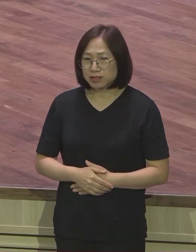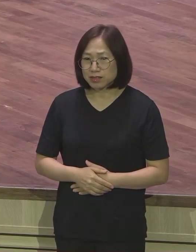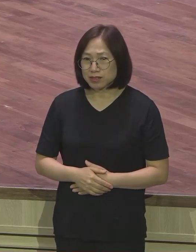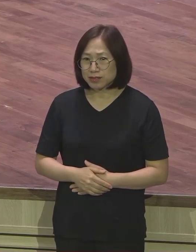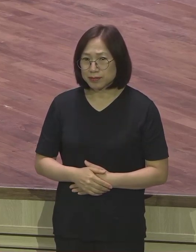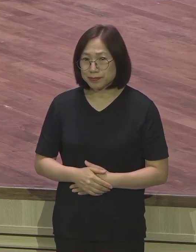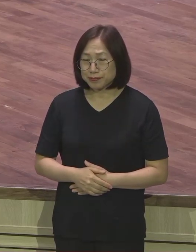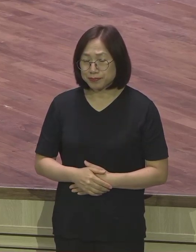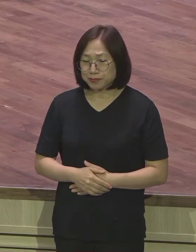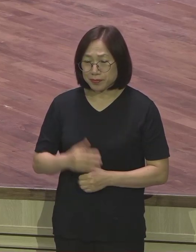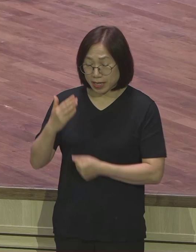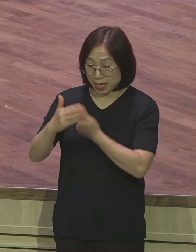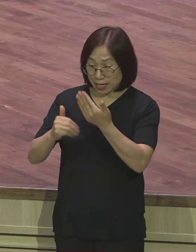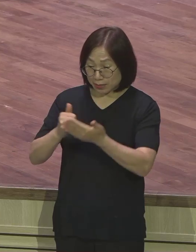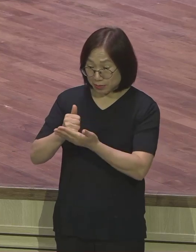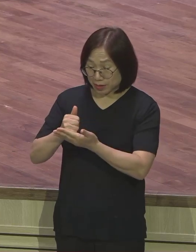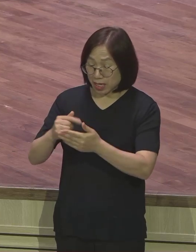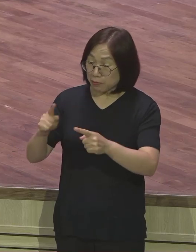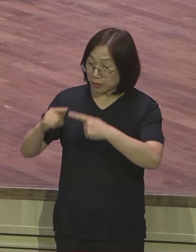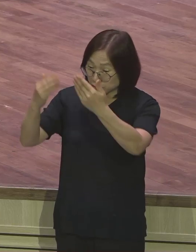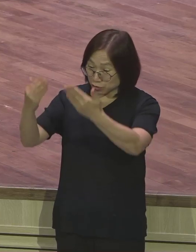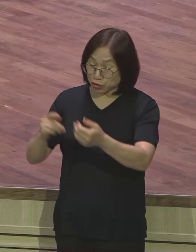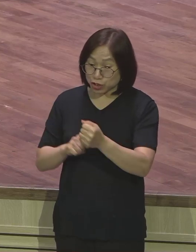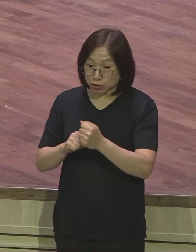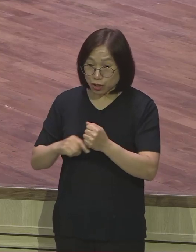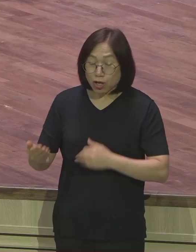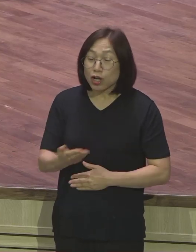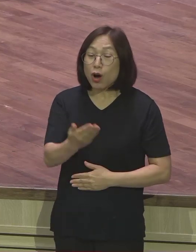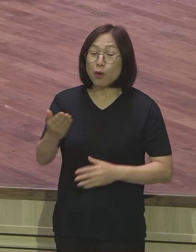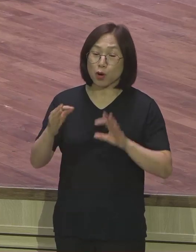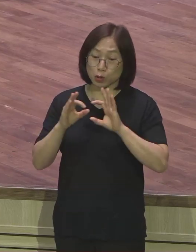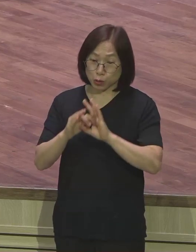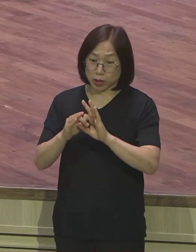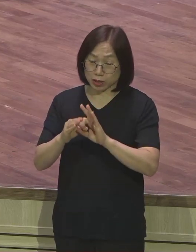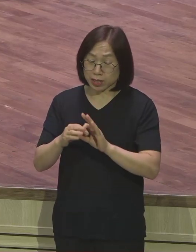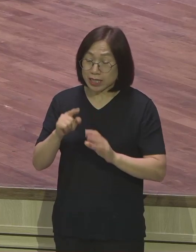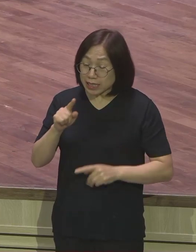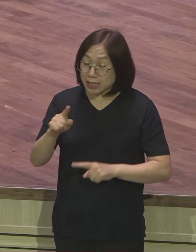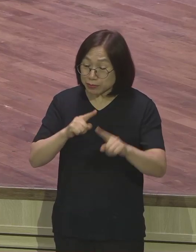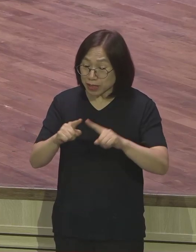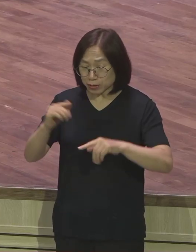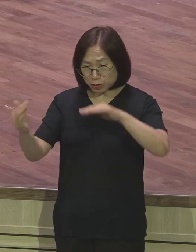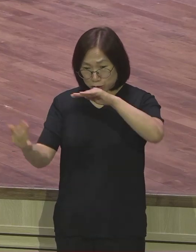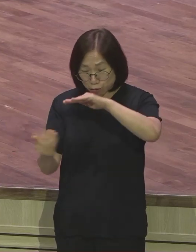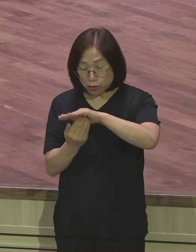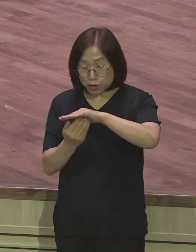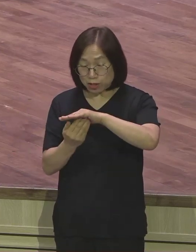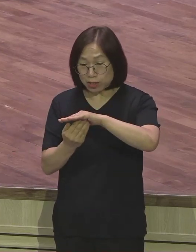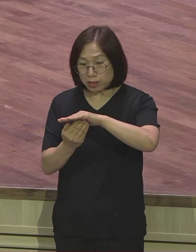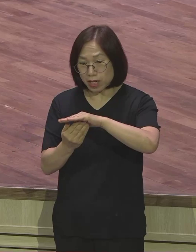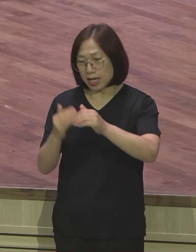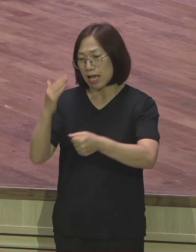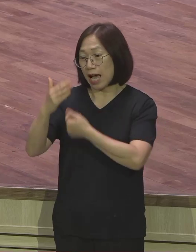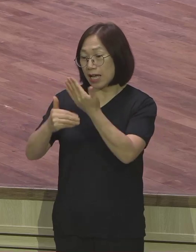하나님이 우리에게 말씀을 주시는 이유는 여러분을 통해서 그 말씀을 성취하시겠다는 하나님의 의지입니다